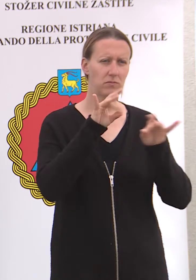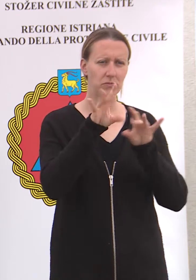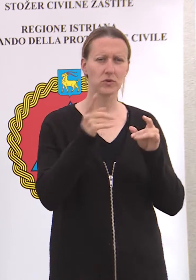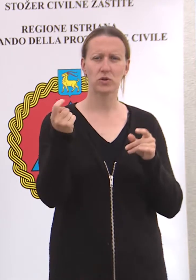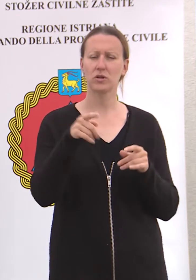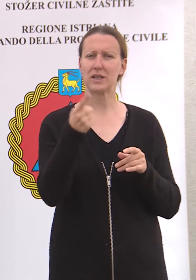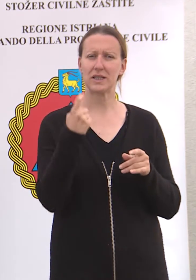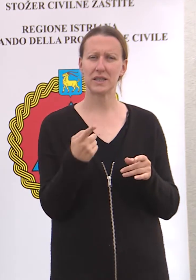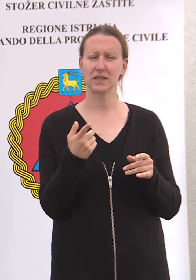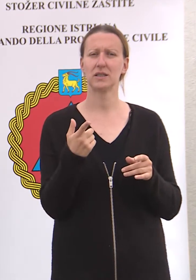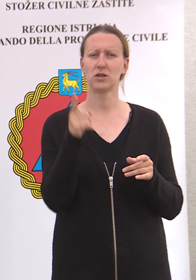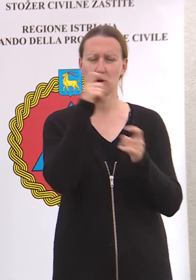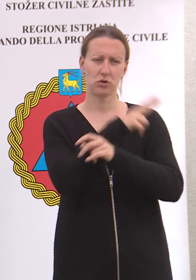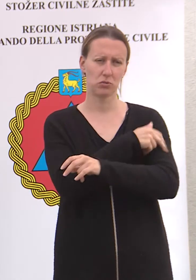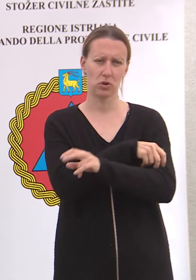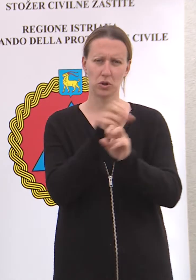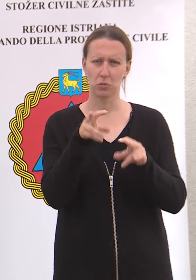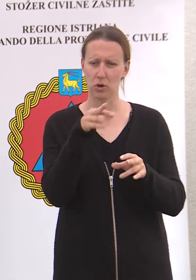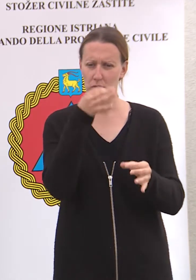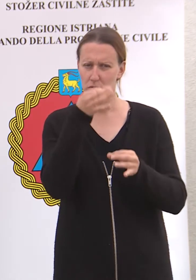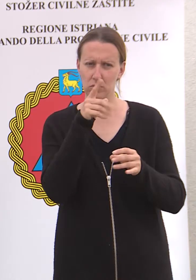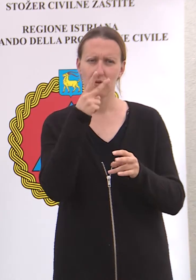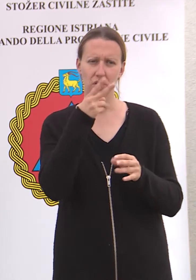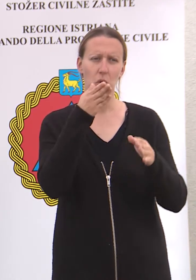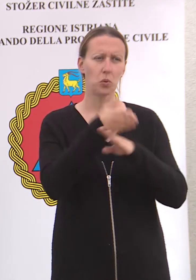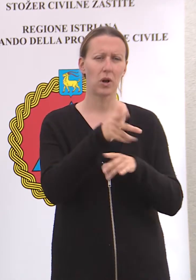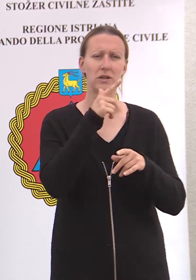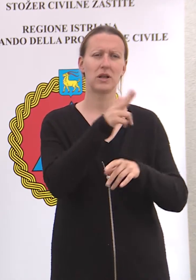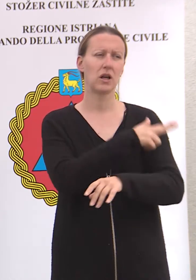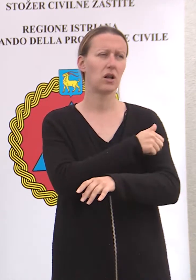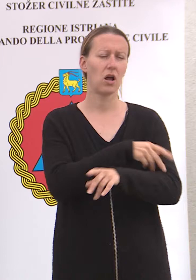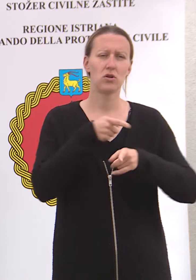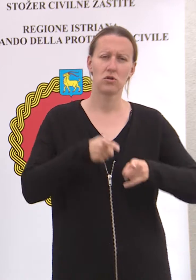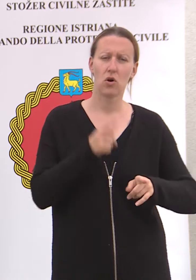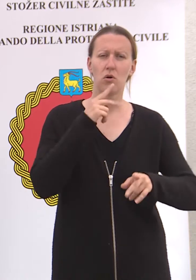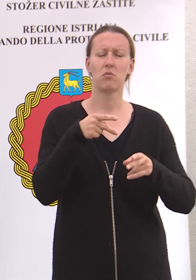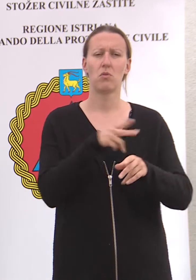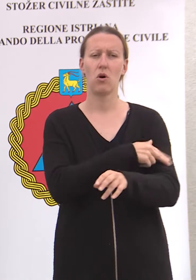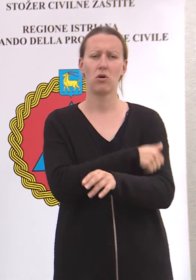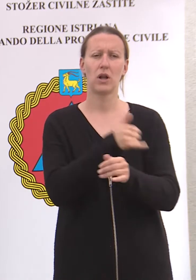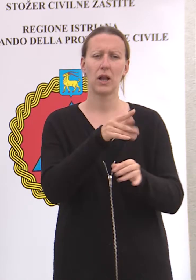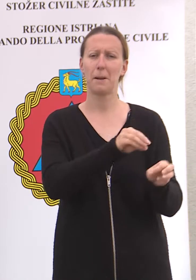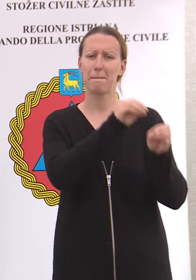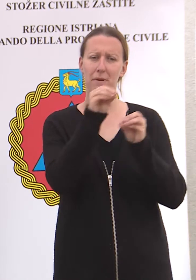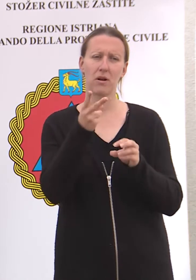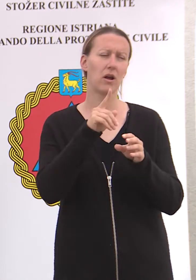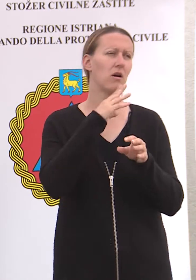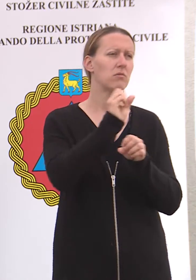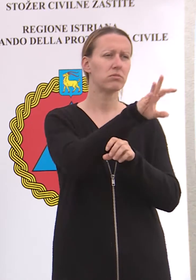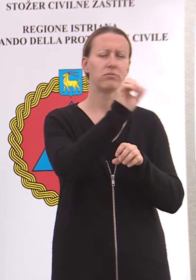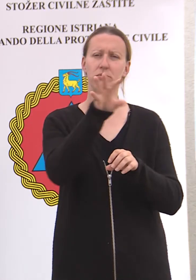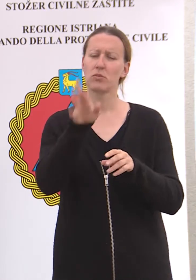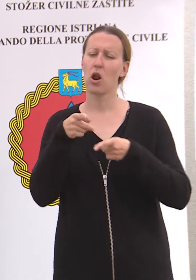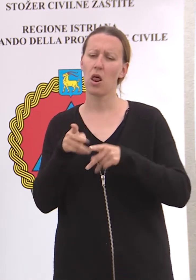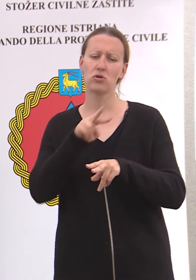dolaze iz opće bolnice Pula za kontrolu ulaska i hospitalizacije opću bolnicu Pula ili premještaju na neke odjela opće